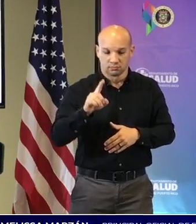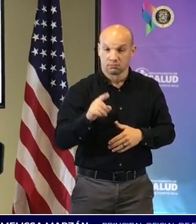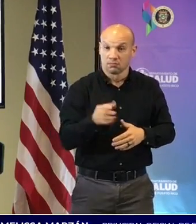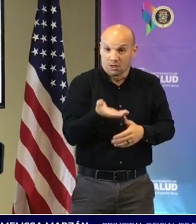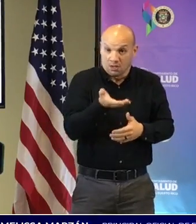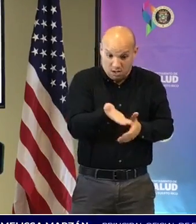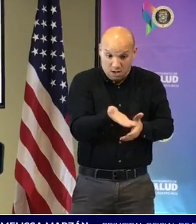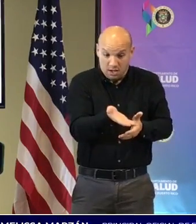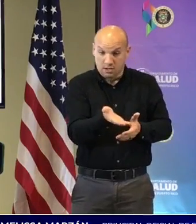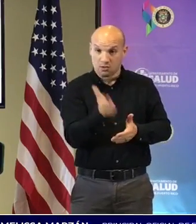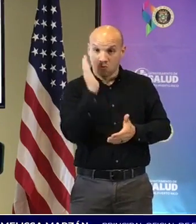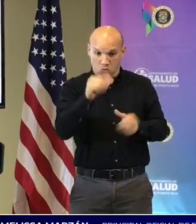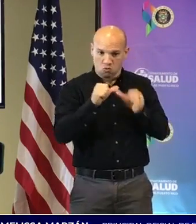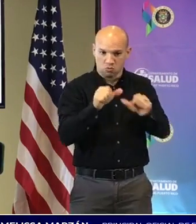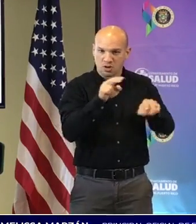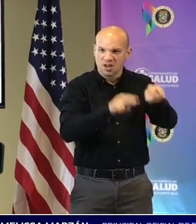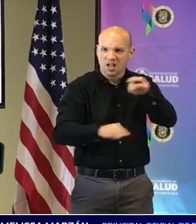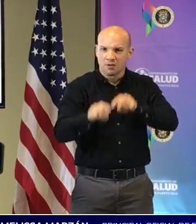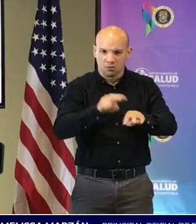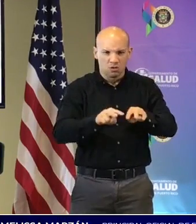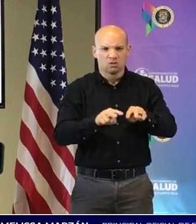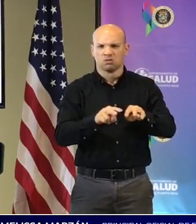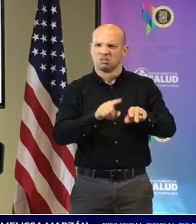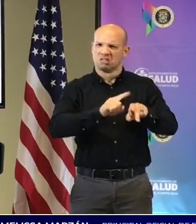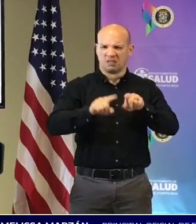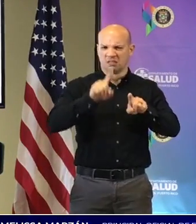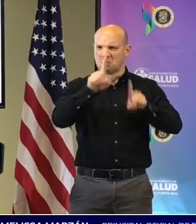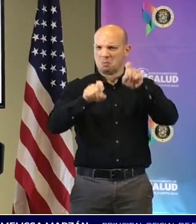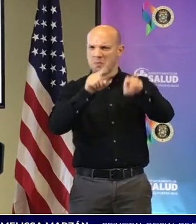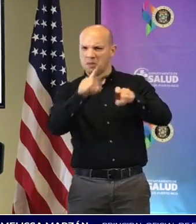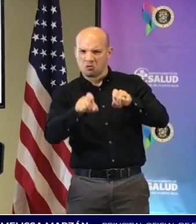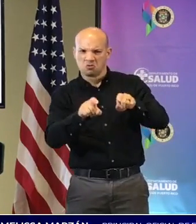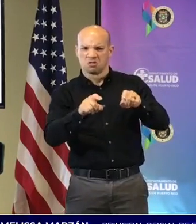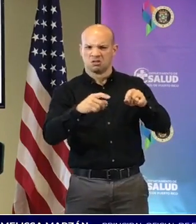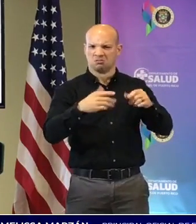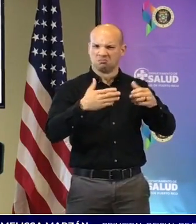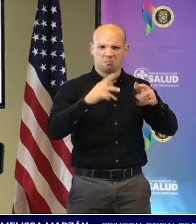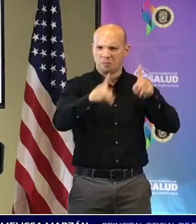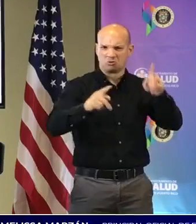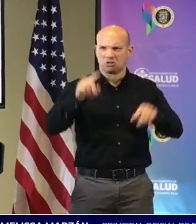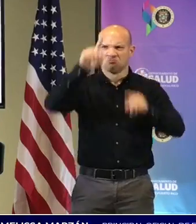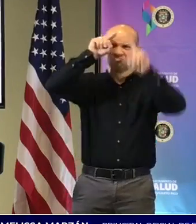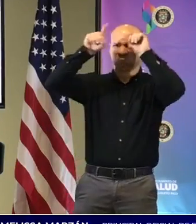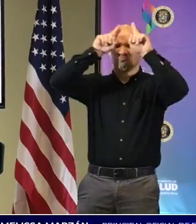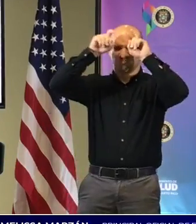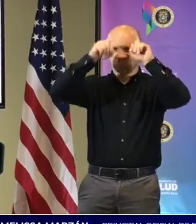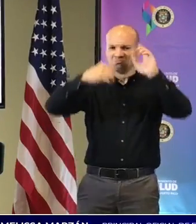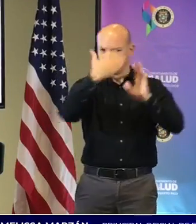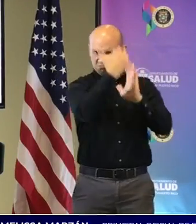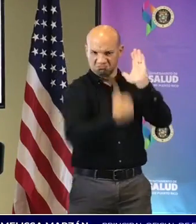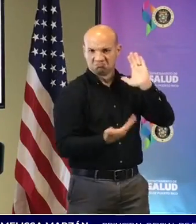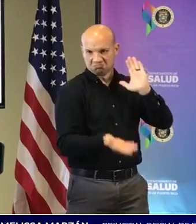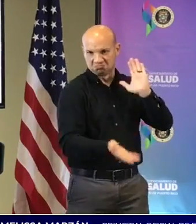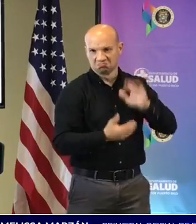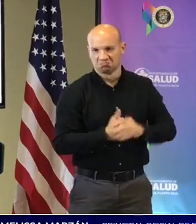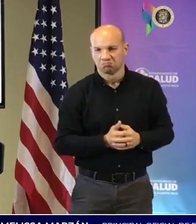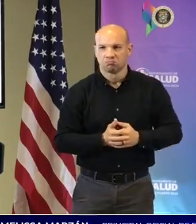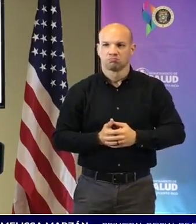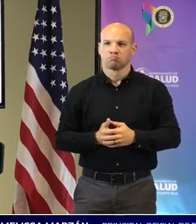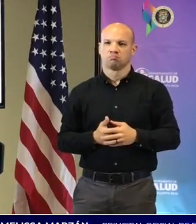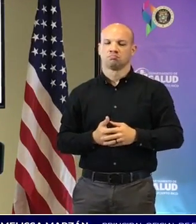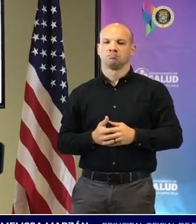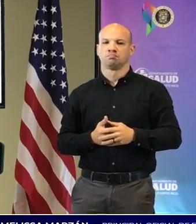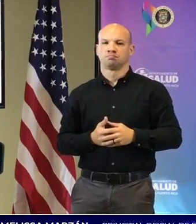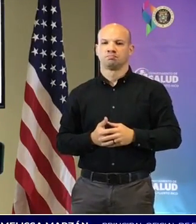vamos a evaluar también preguntas de interés para la población en general. Ciertamente, en términos